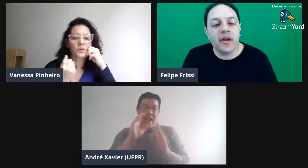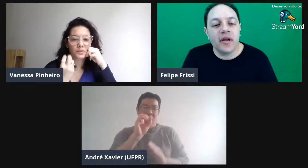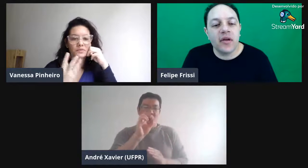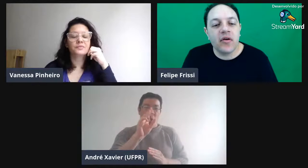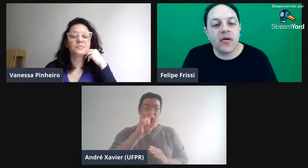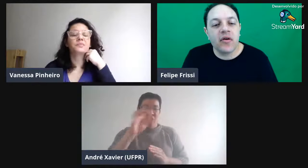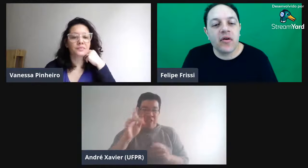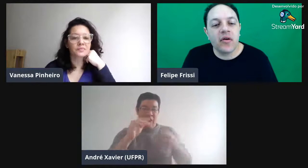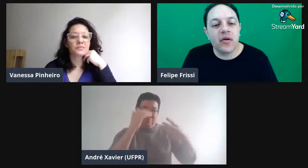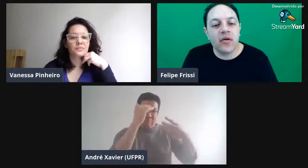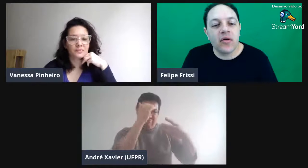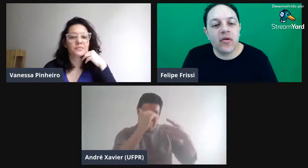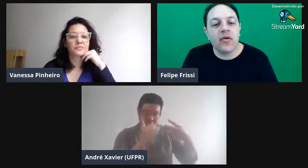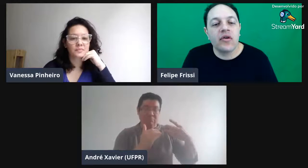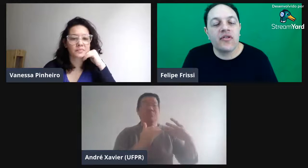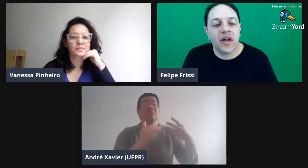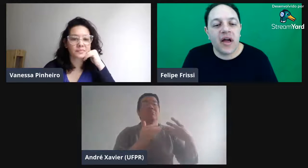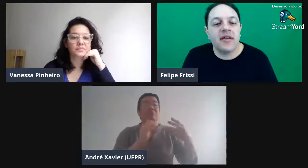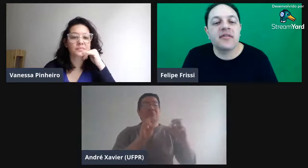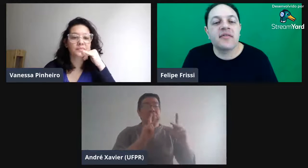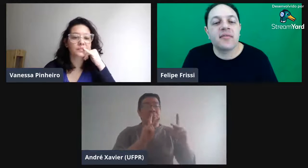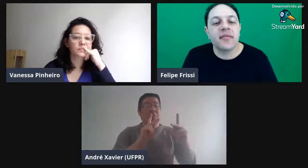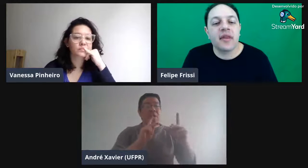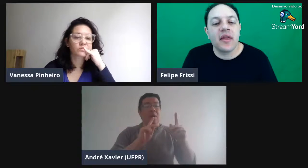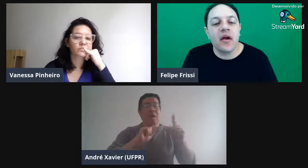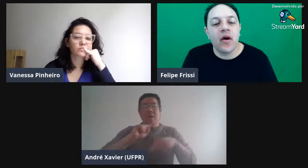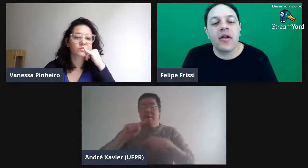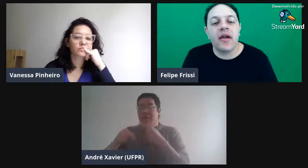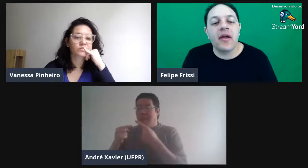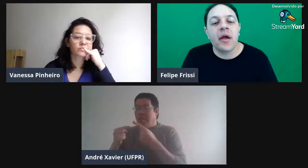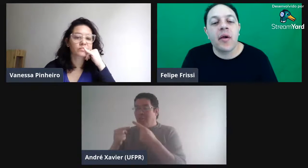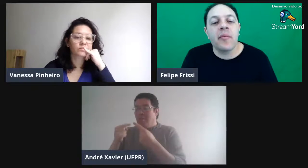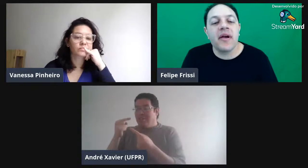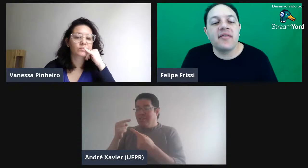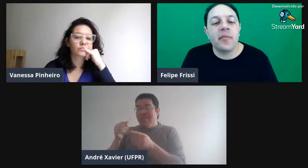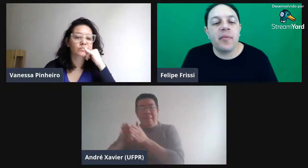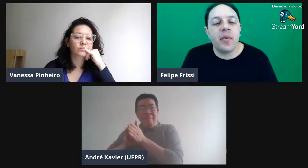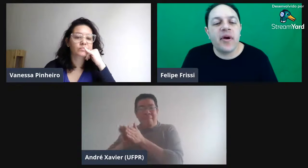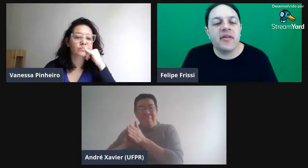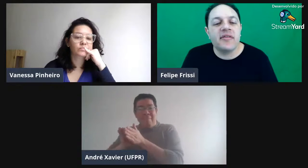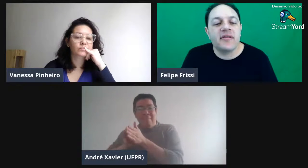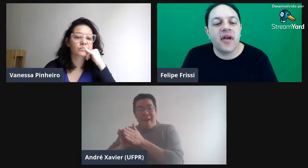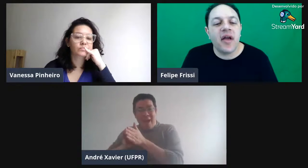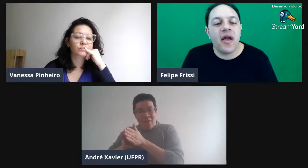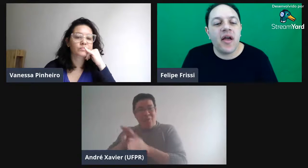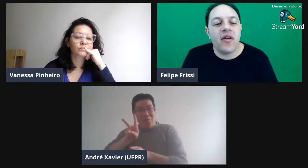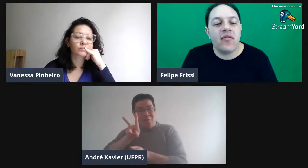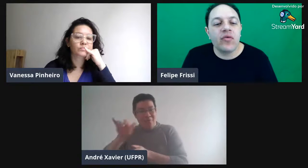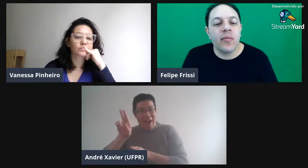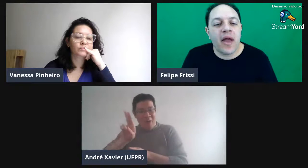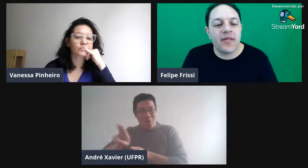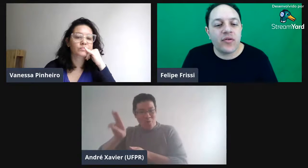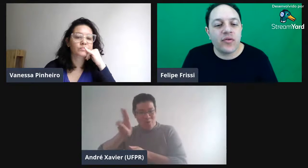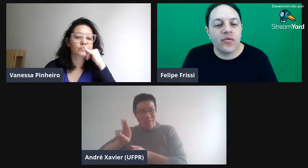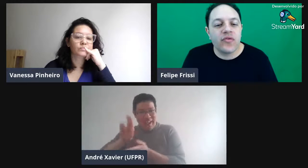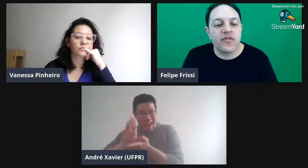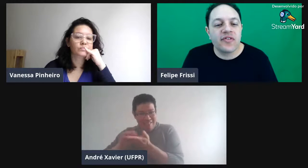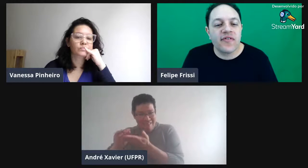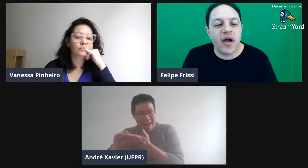ordinais. Ok, mas depois, é, no método, você vai